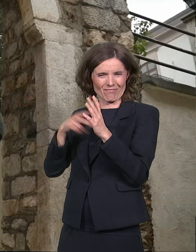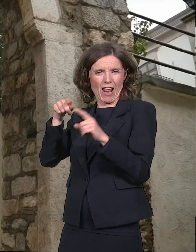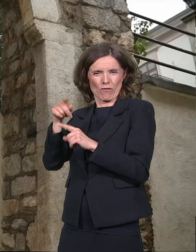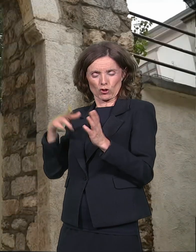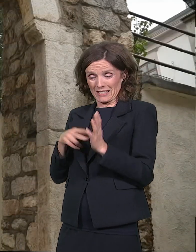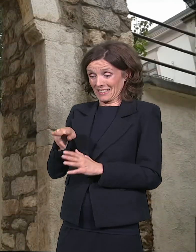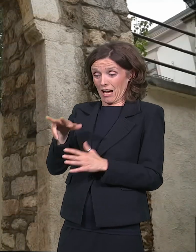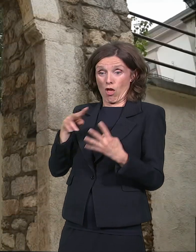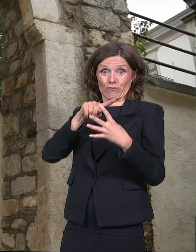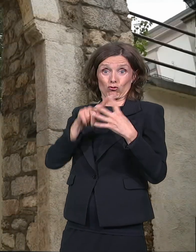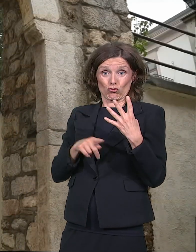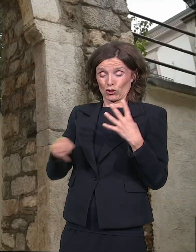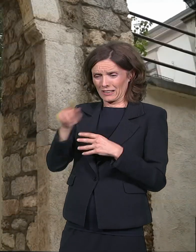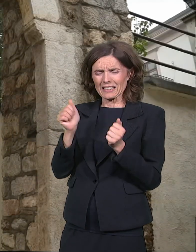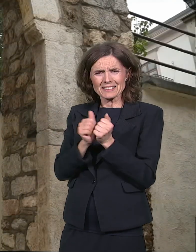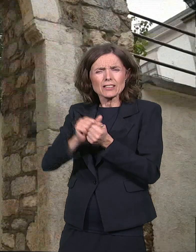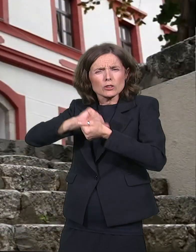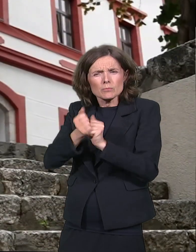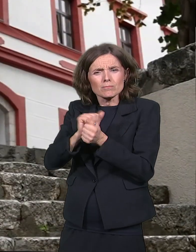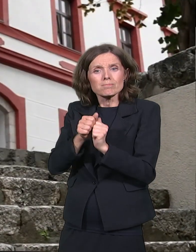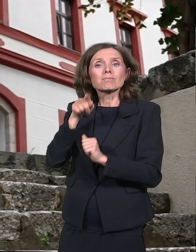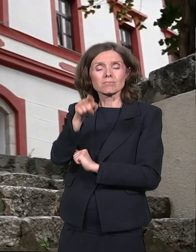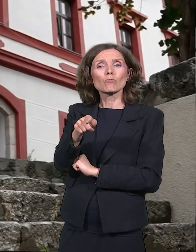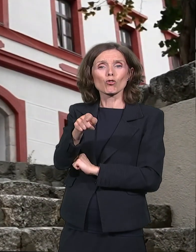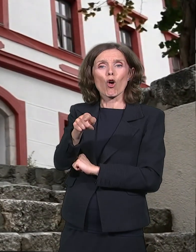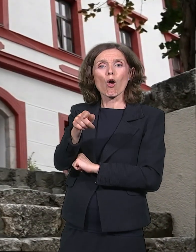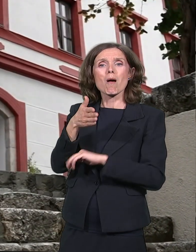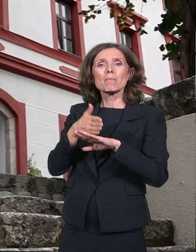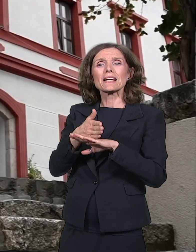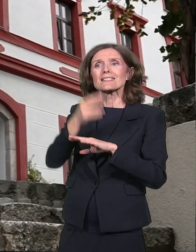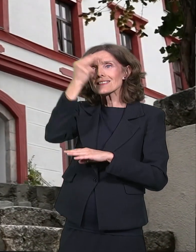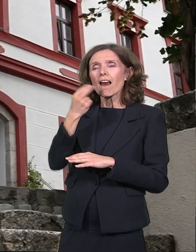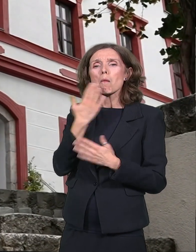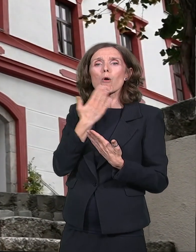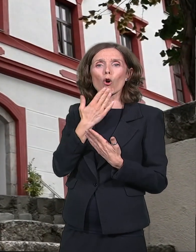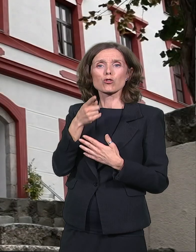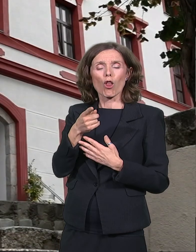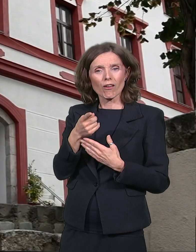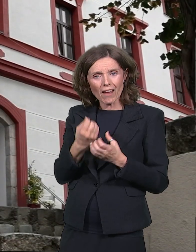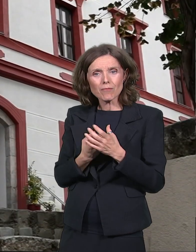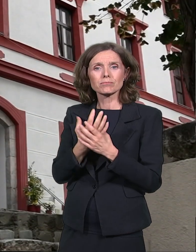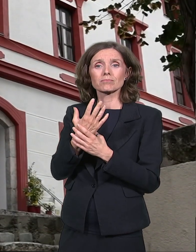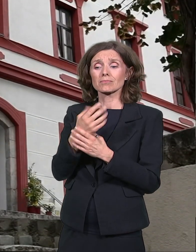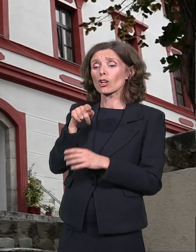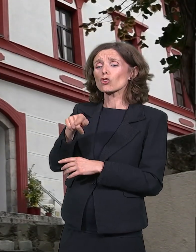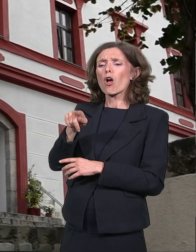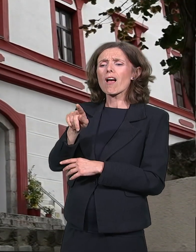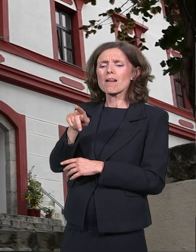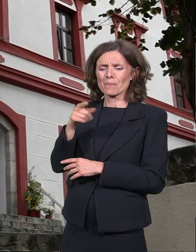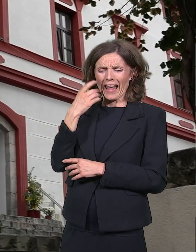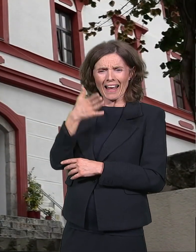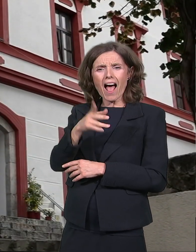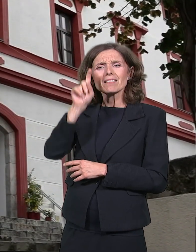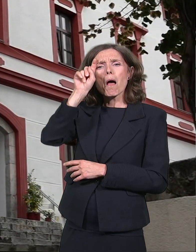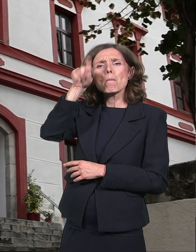je praktično prva i jedina ustanova posle ukidanja